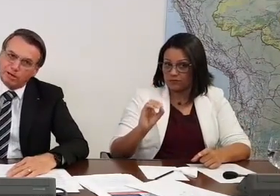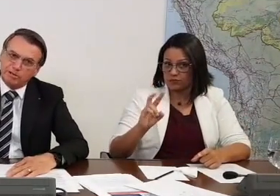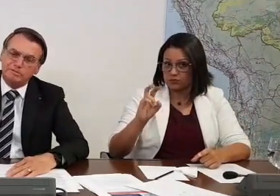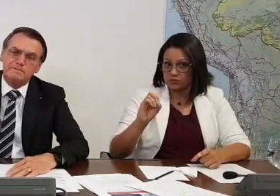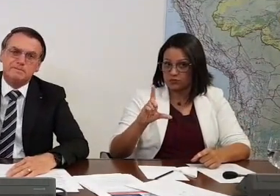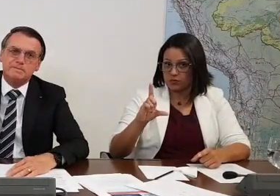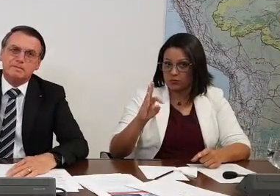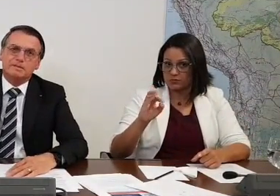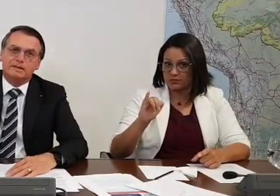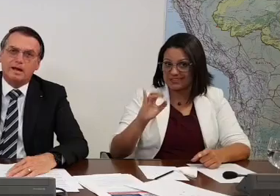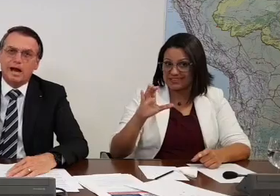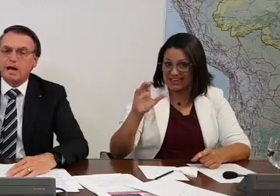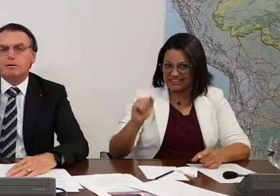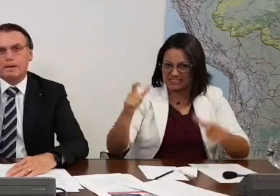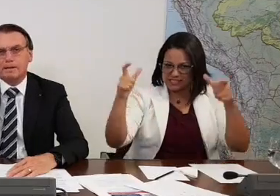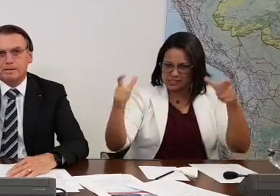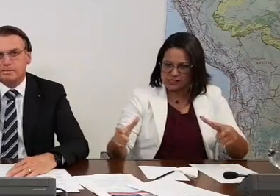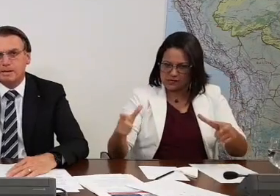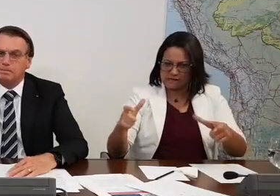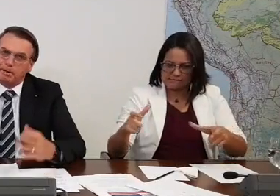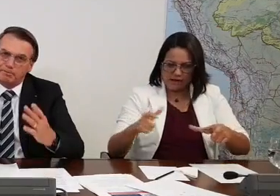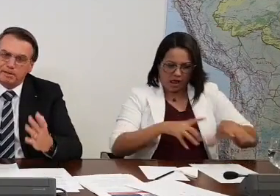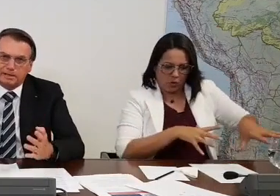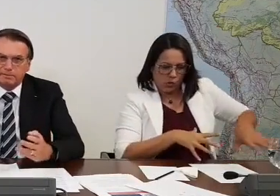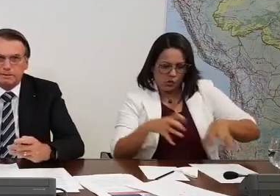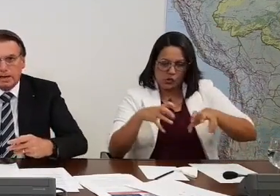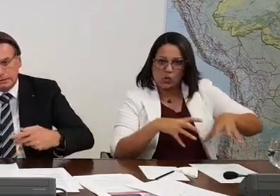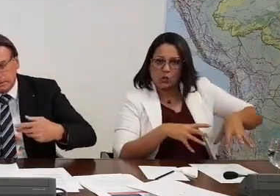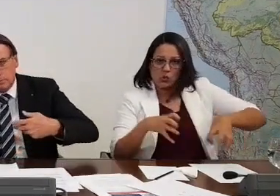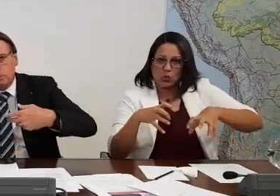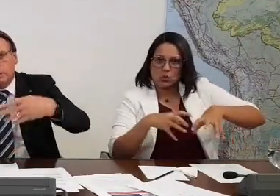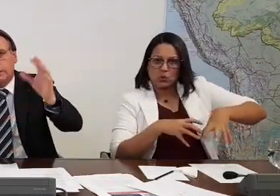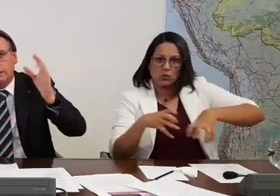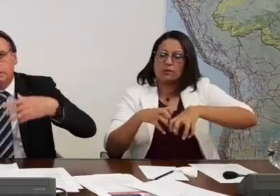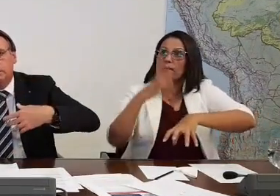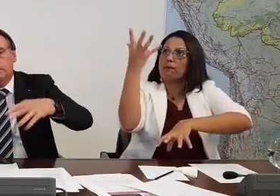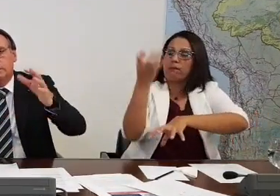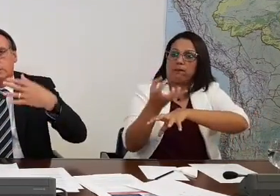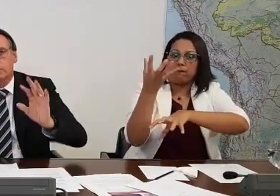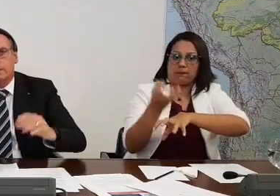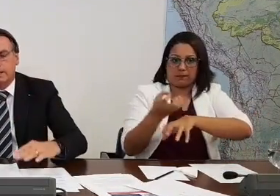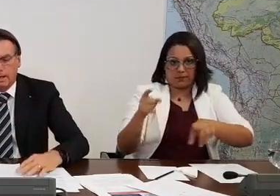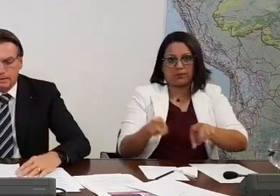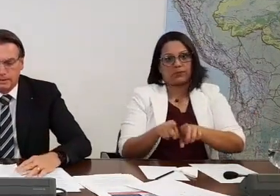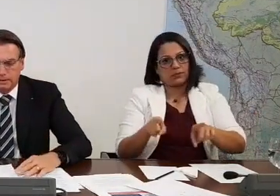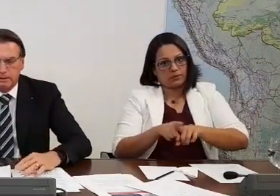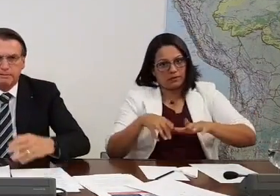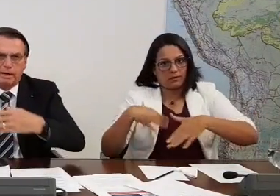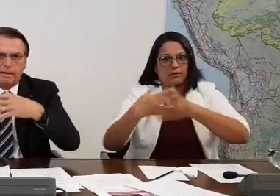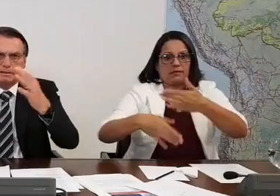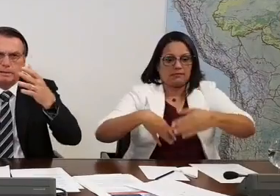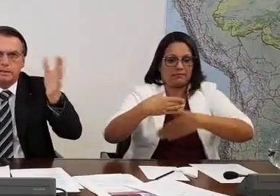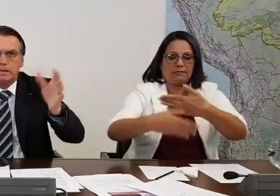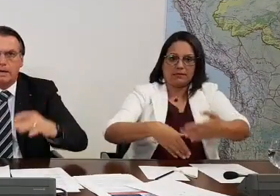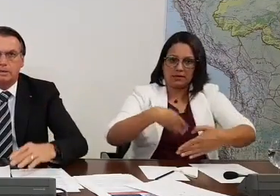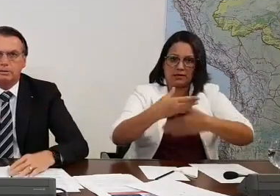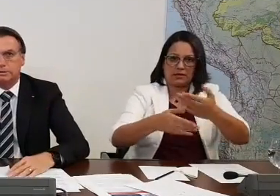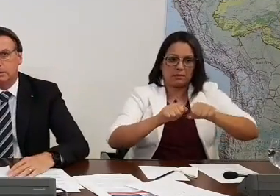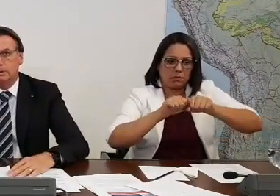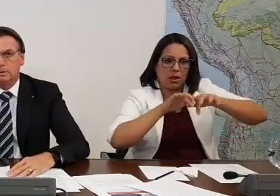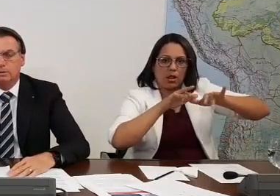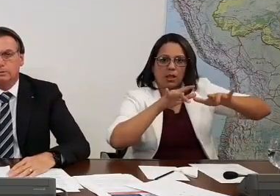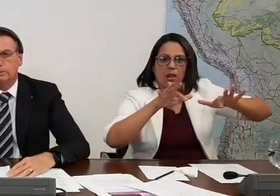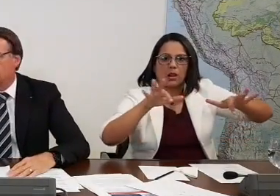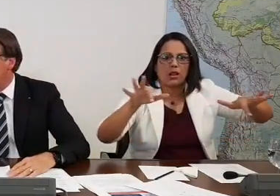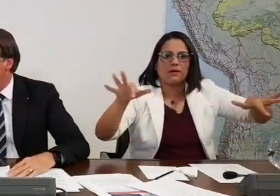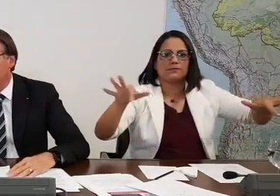jogam a água para cima, para via gravidade, correr nos canais ali, que vai irrigar o